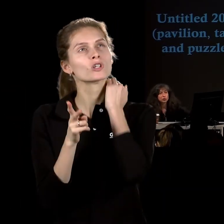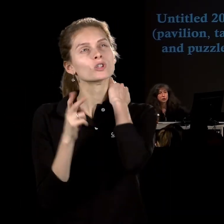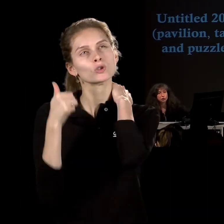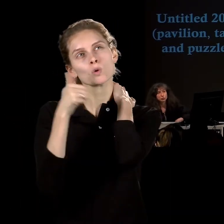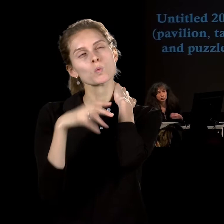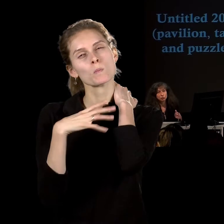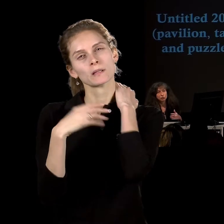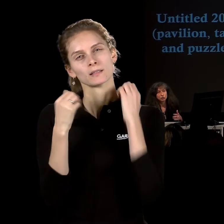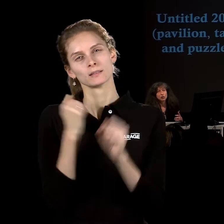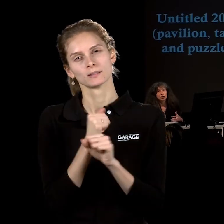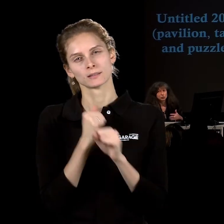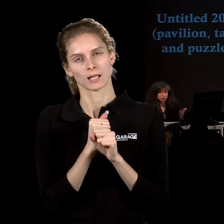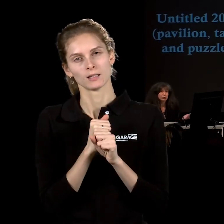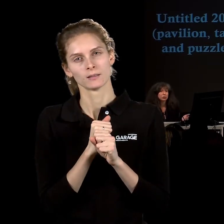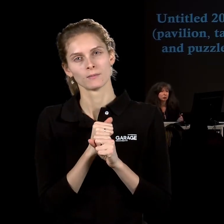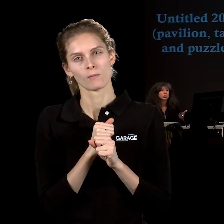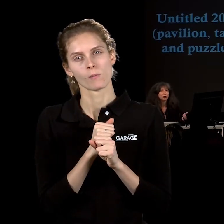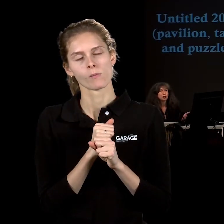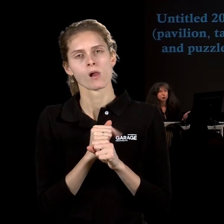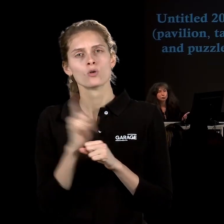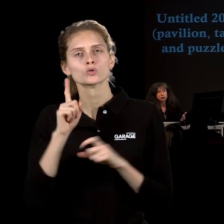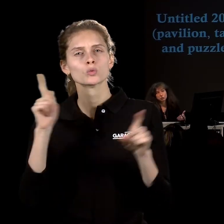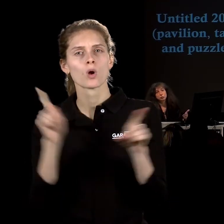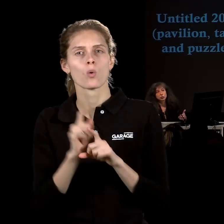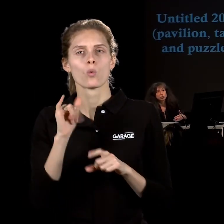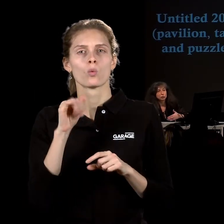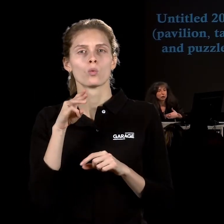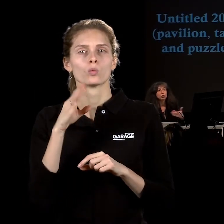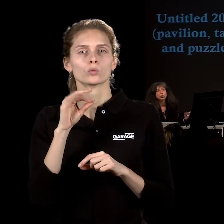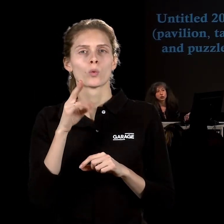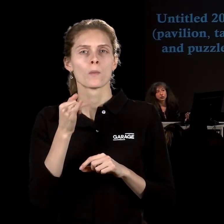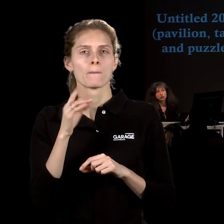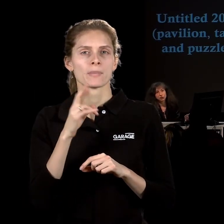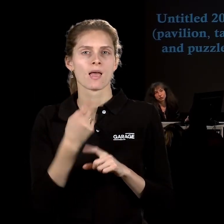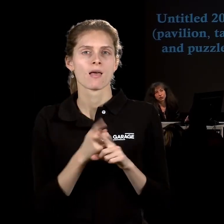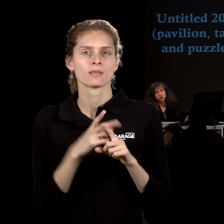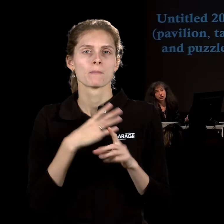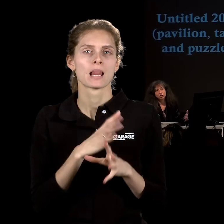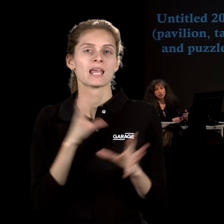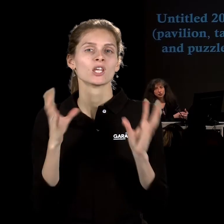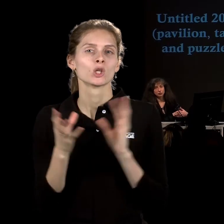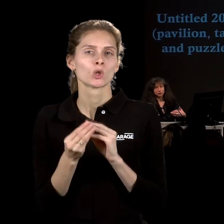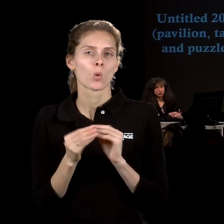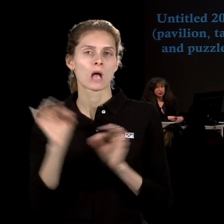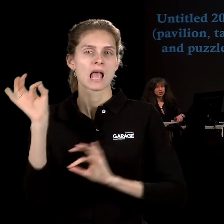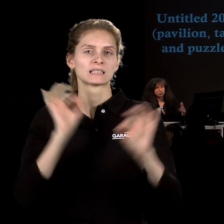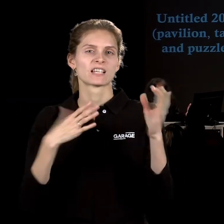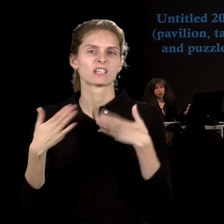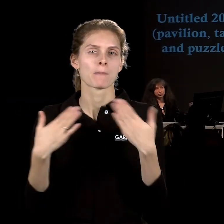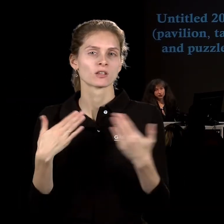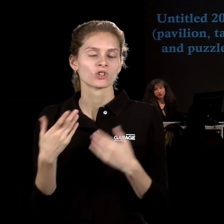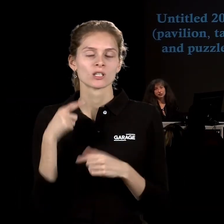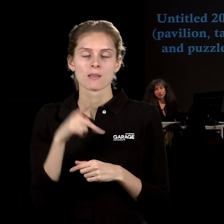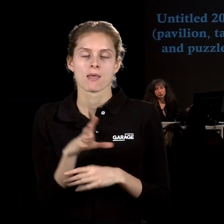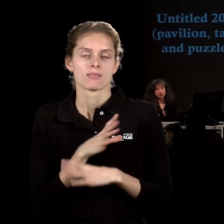Ульрихом Обристом. Это вот такое было… Что такое утопия? Это, может быть, такой был итог эстетики взаимоотношений, где не